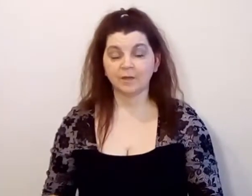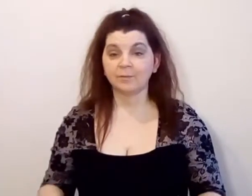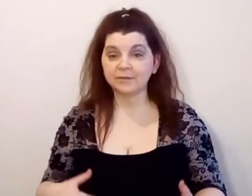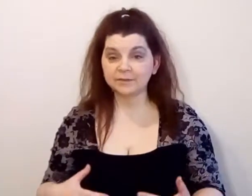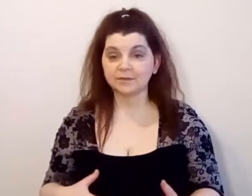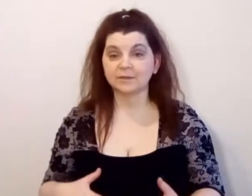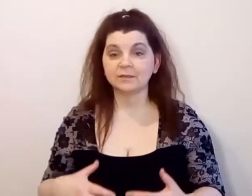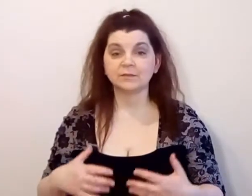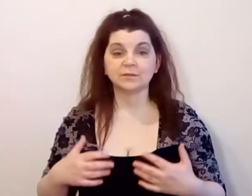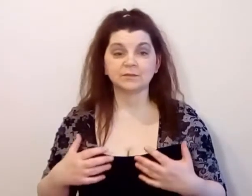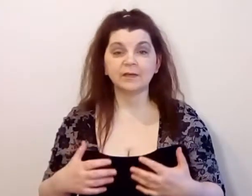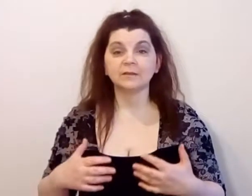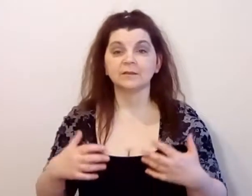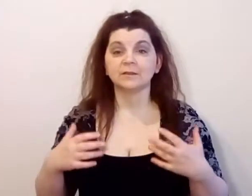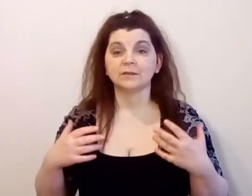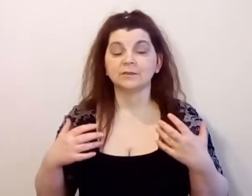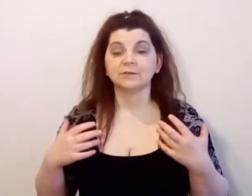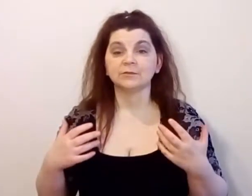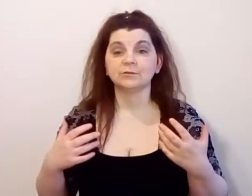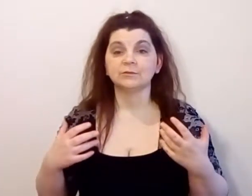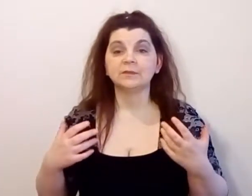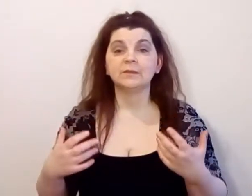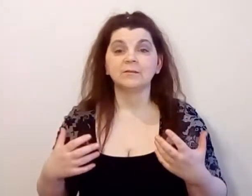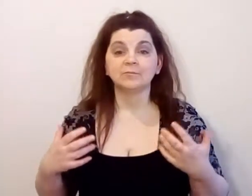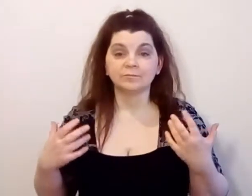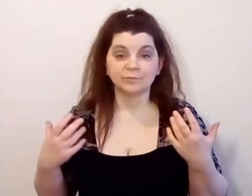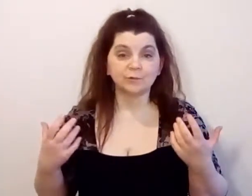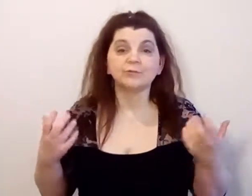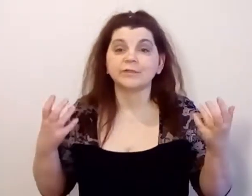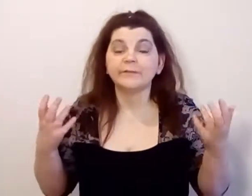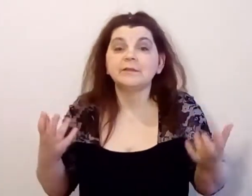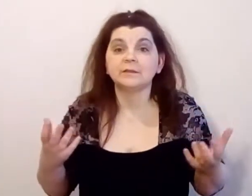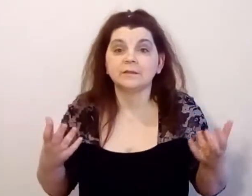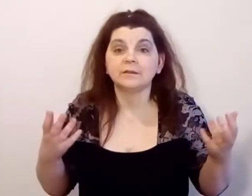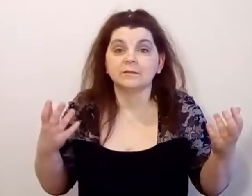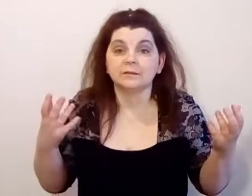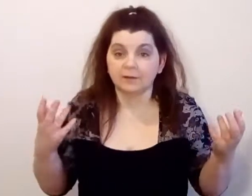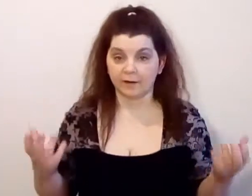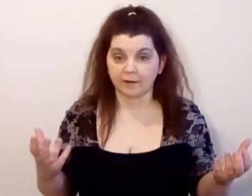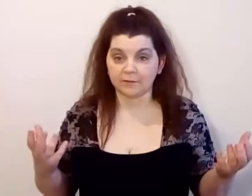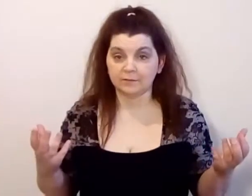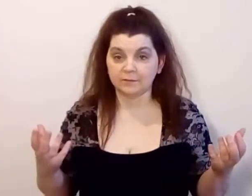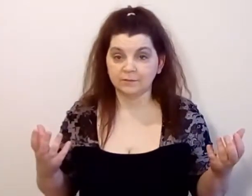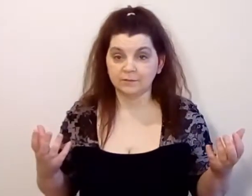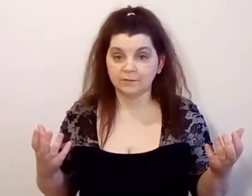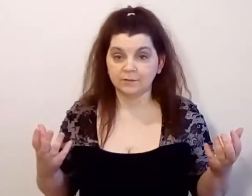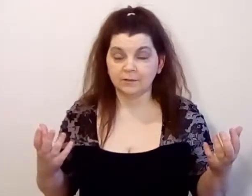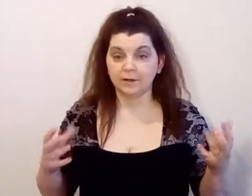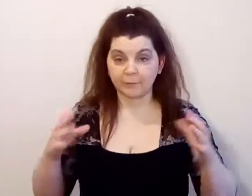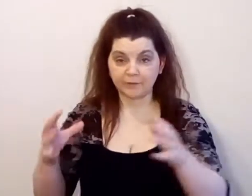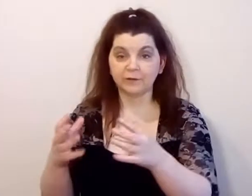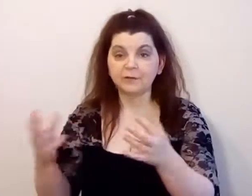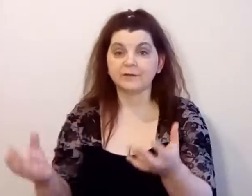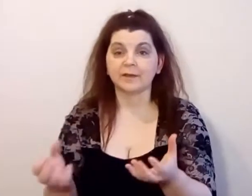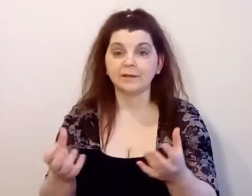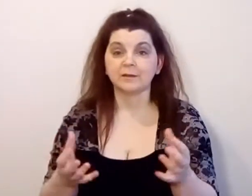Обычно это считается, что это, ну, человеческий дар определенных каких-то